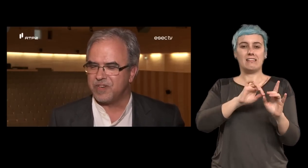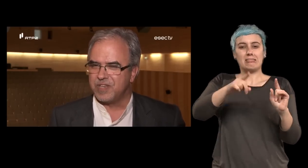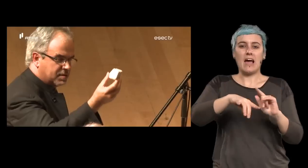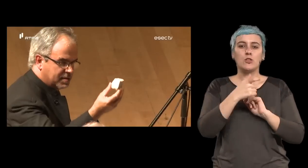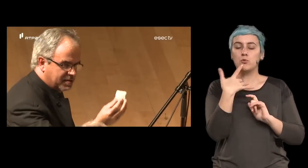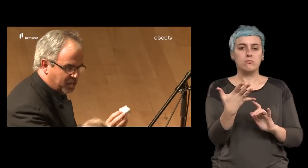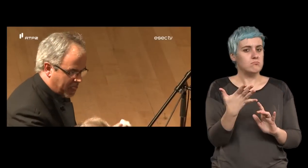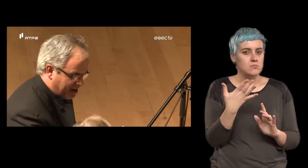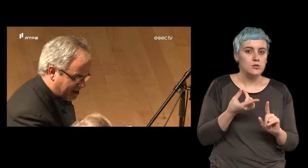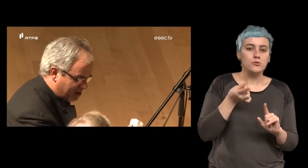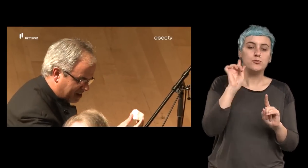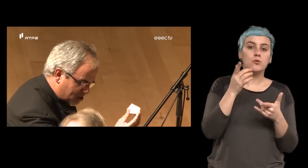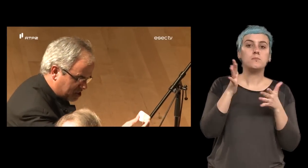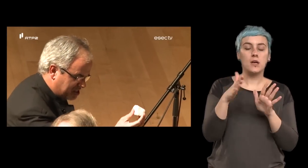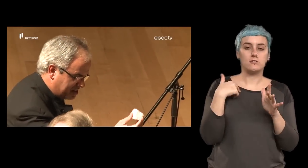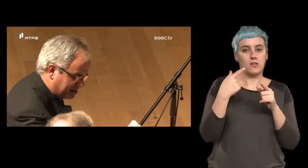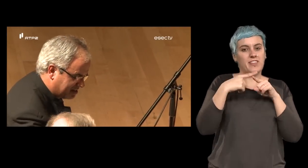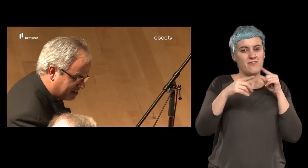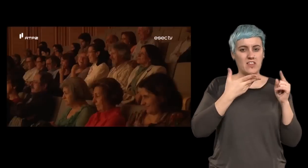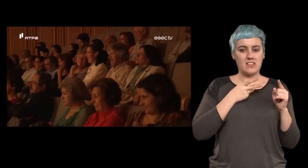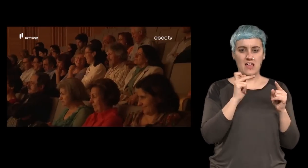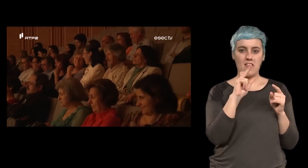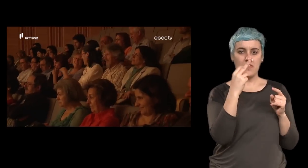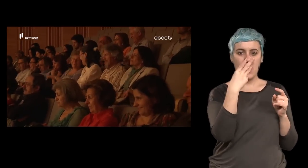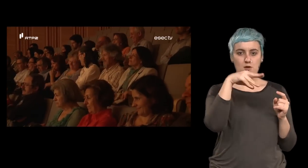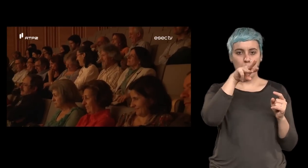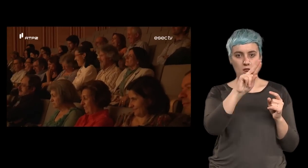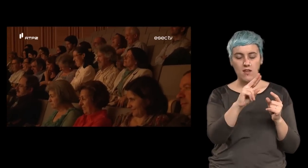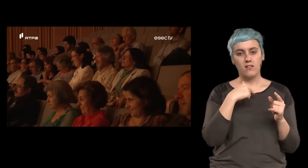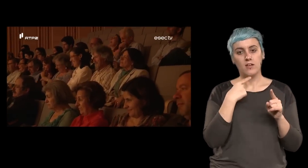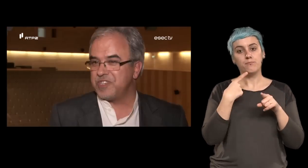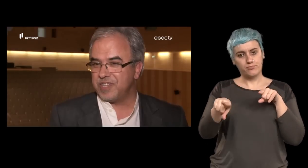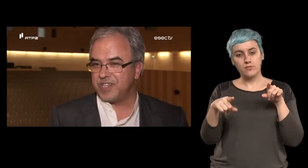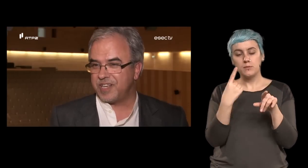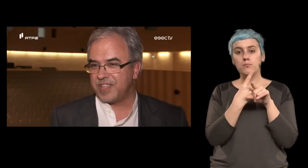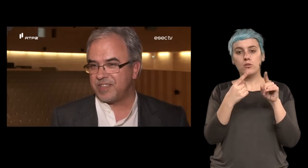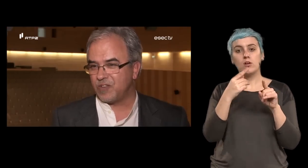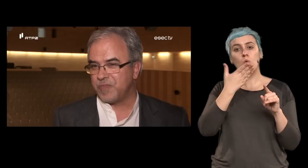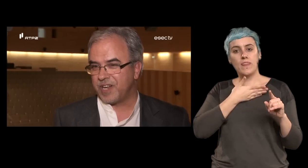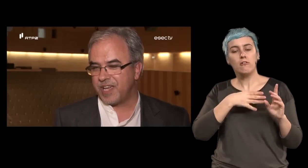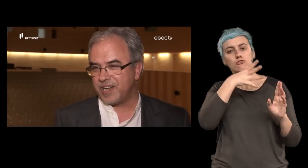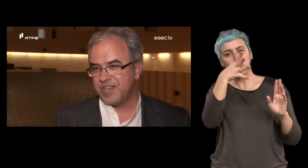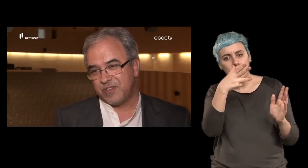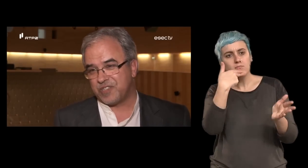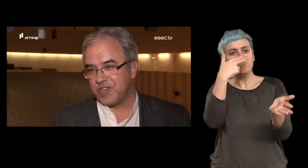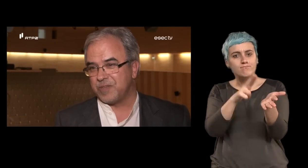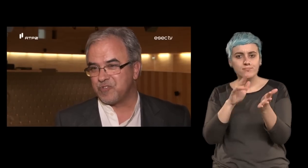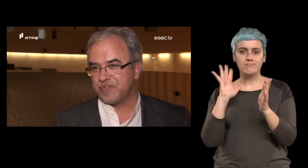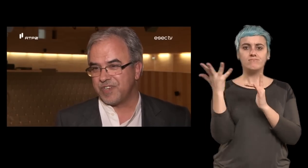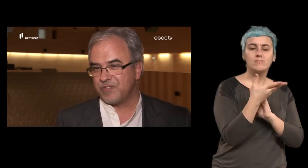sempre certo que eu me distancio do Darwin e dos seus contemporâneos portanto o Darwin deu-nos a entender a realidade tal como ela era nós agora temos o dever de